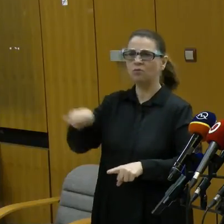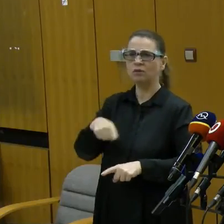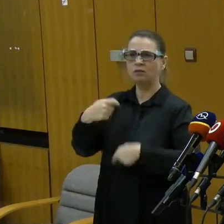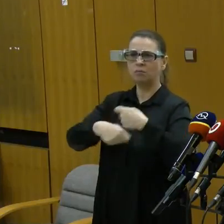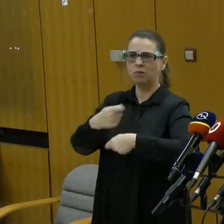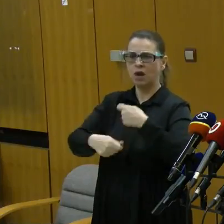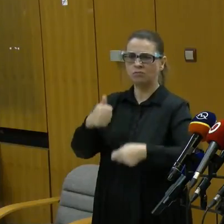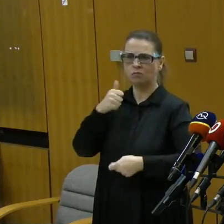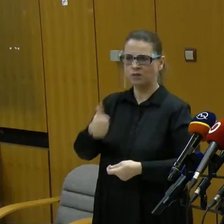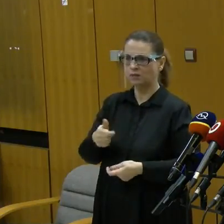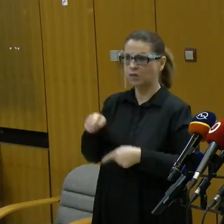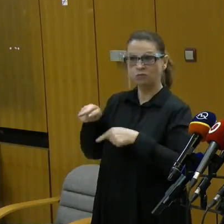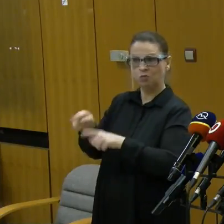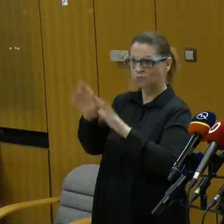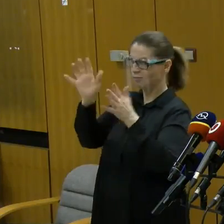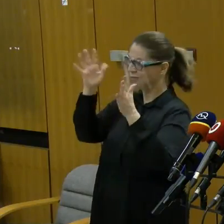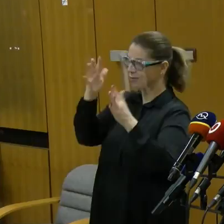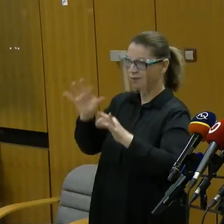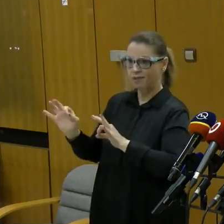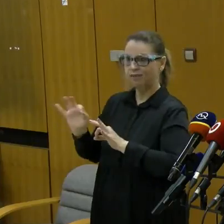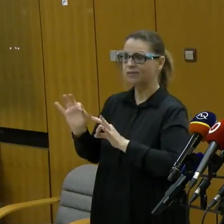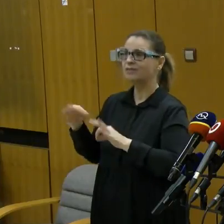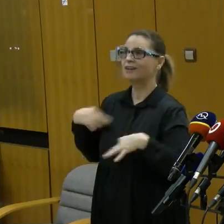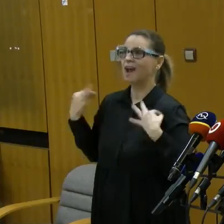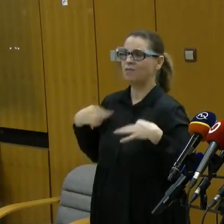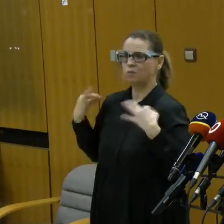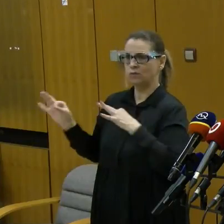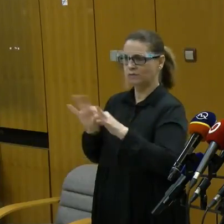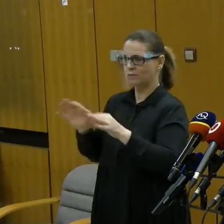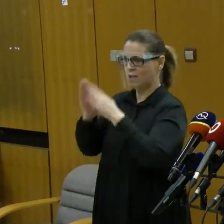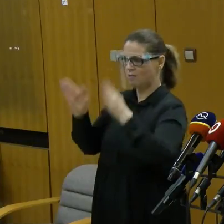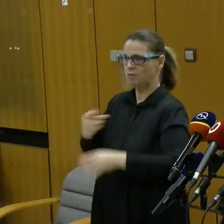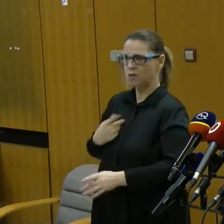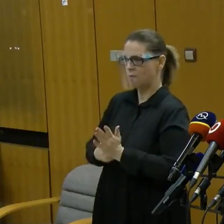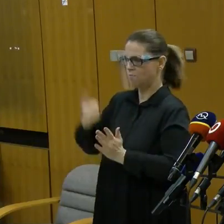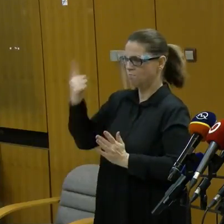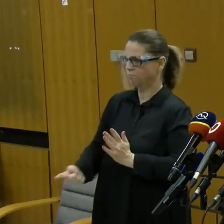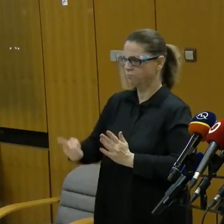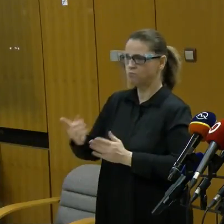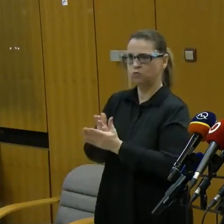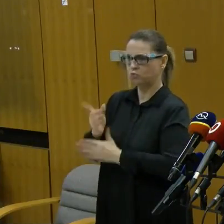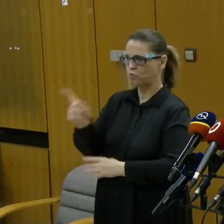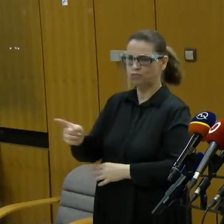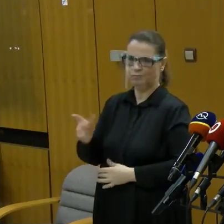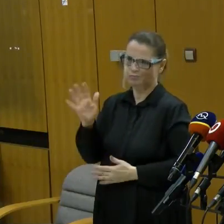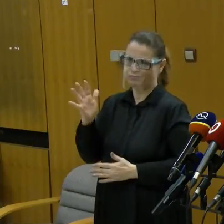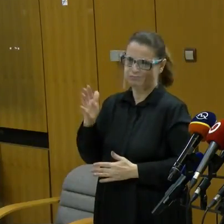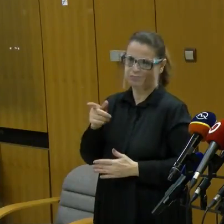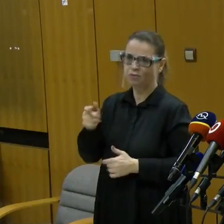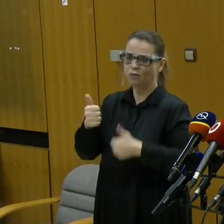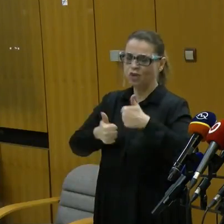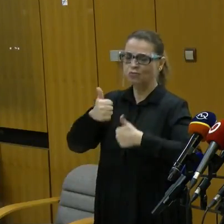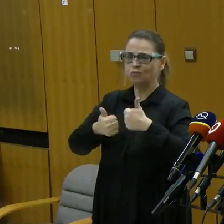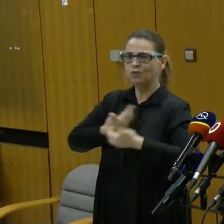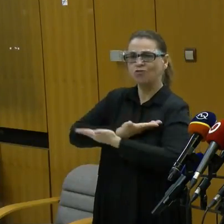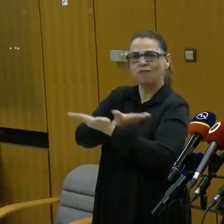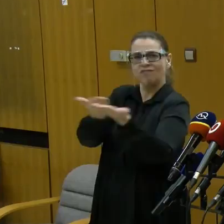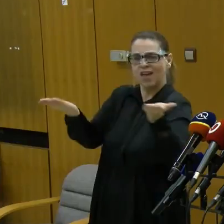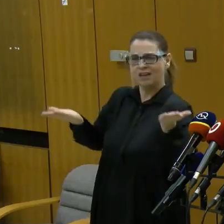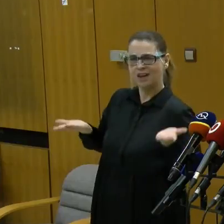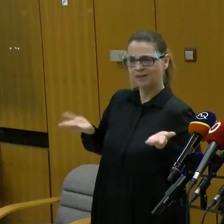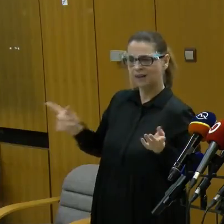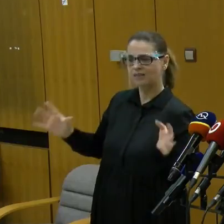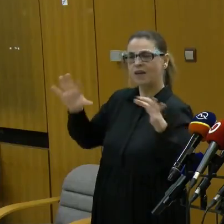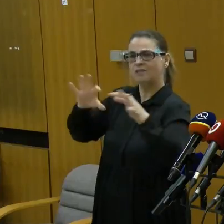To nie je zdravotnícke zariadenie, ktorému ja môžem nastaviť službu. To je skrátka súťaž verejná, do ktorej sa zapovali tí, ktorí